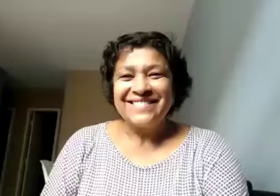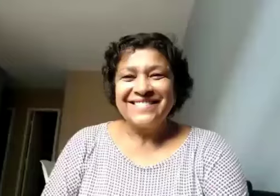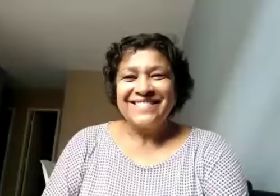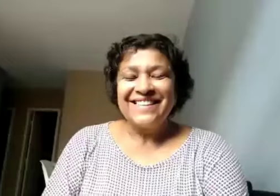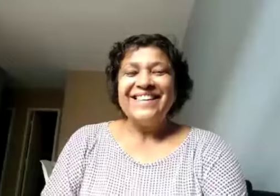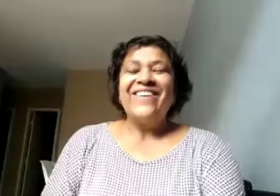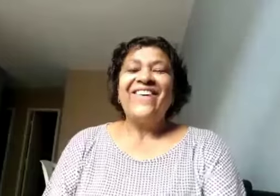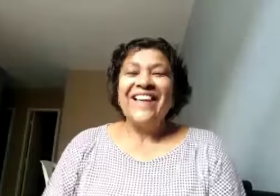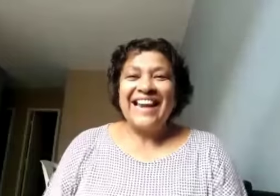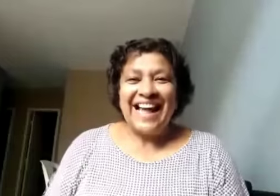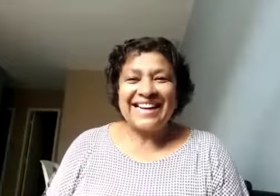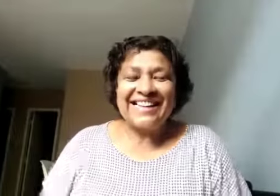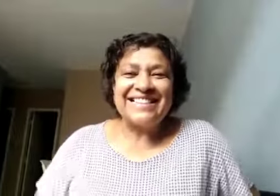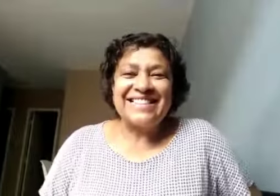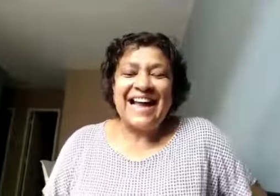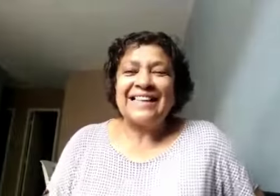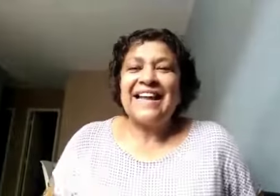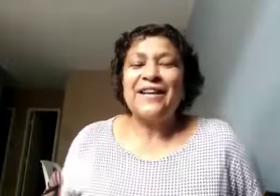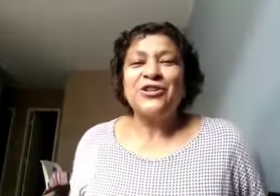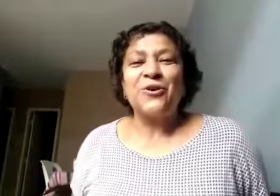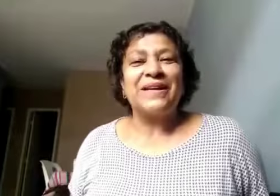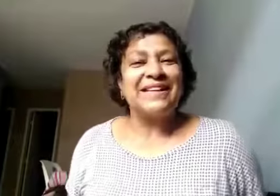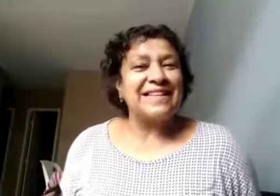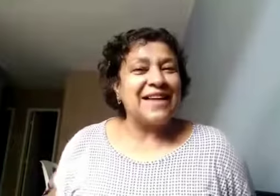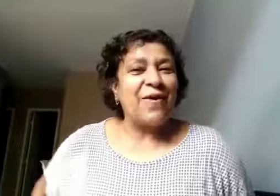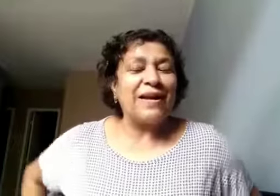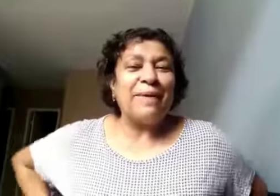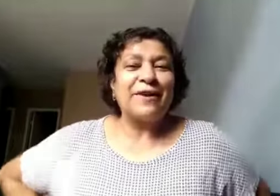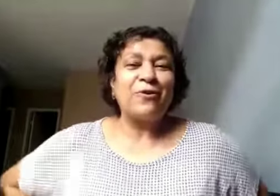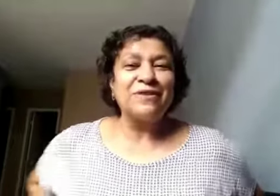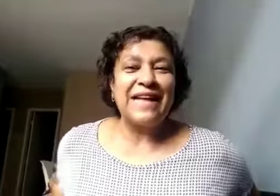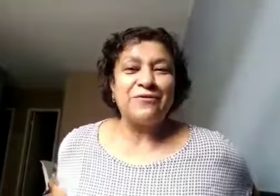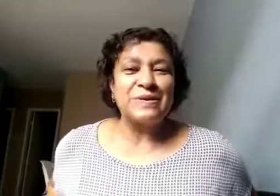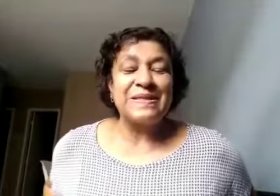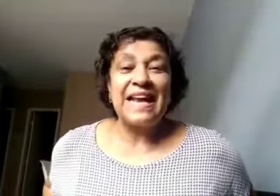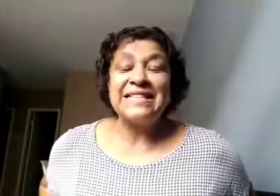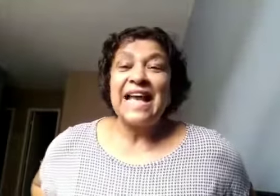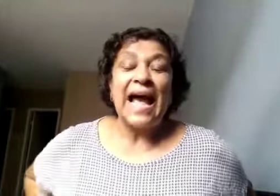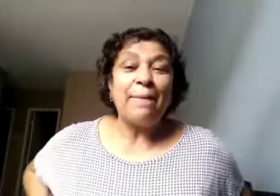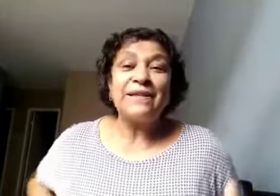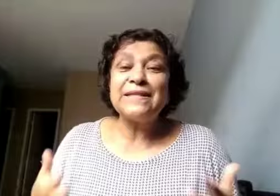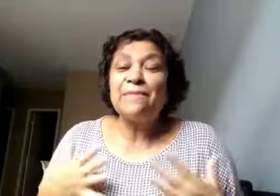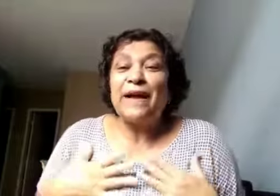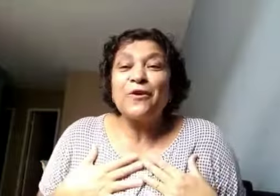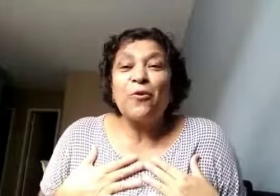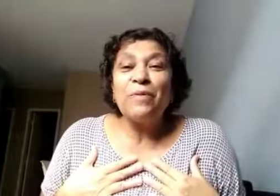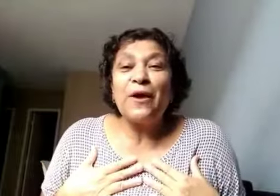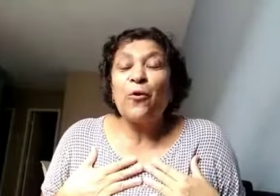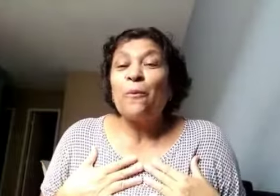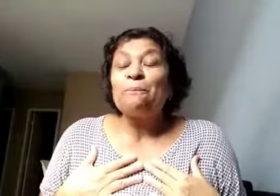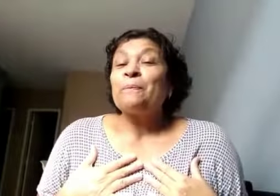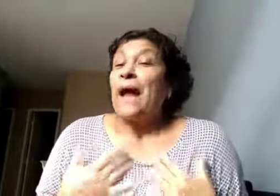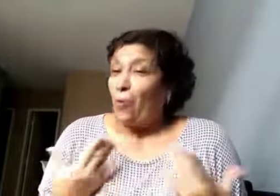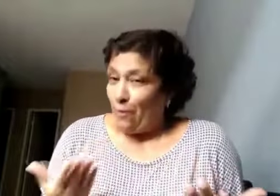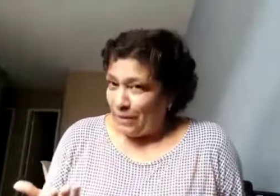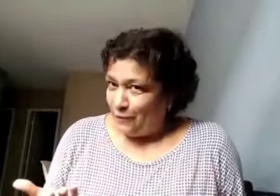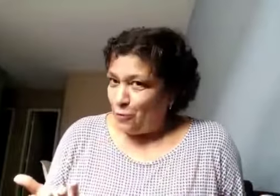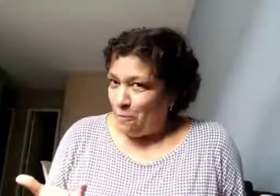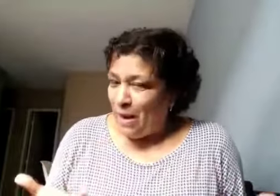Olá, criançada! Estou aqui nessa hora para convidar vocês a participarem comigo, acompanhando com